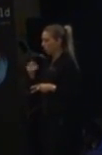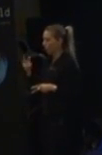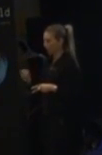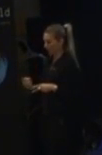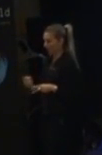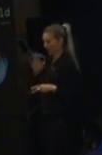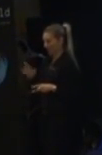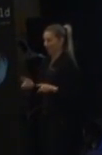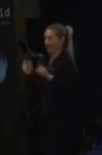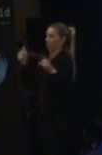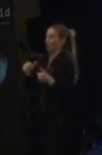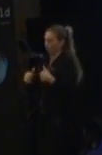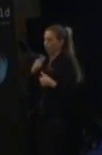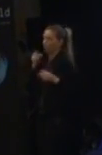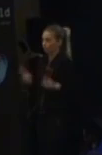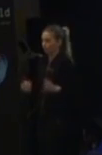närmaste kompisar.